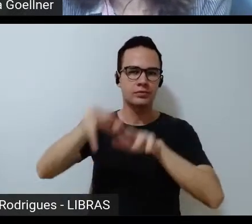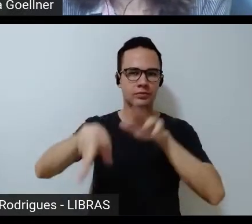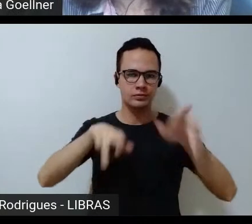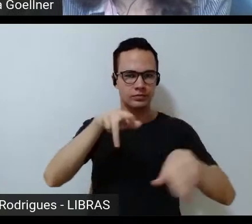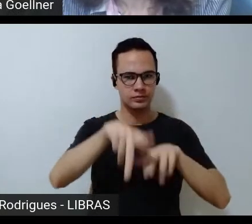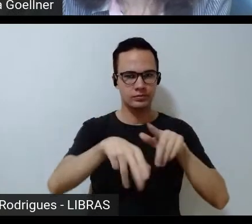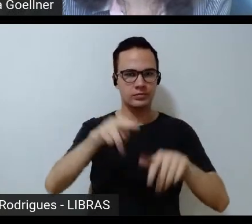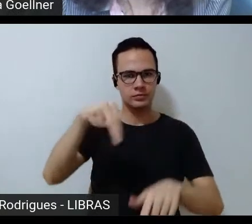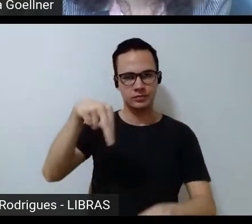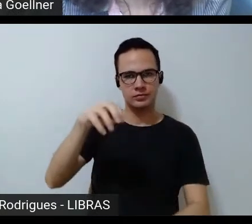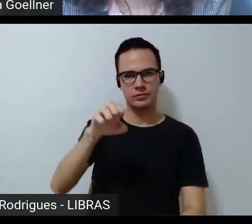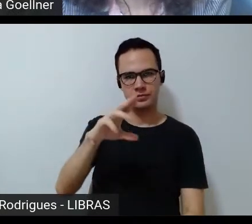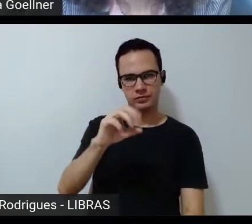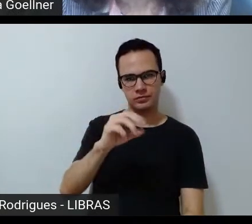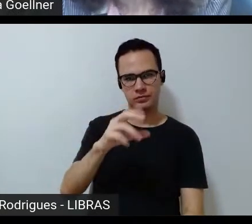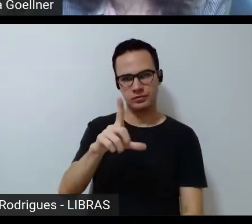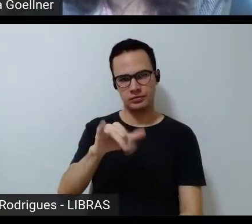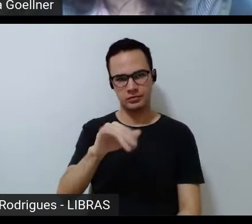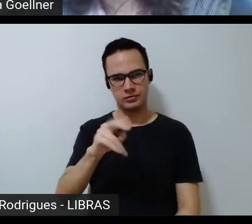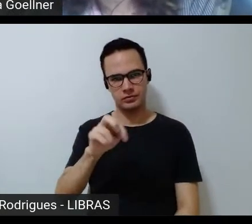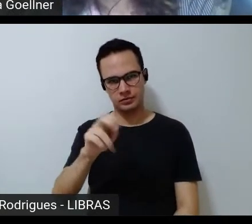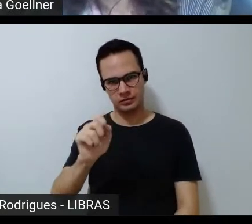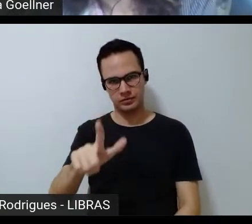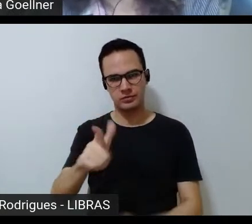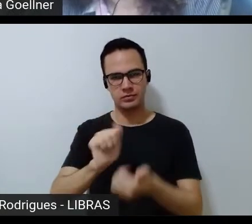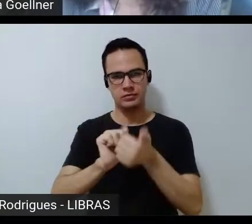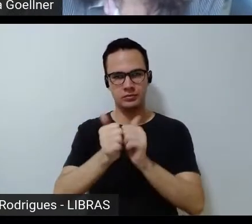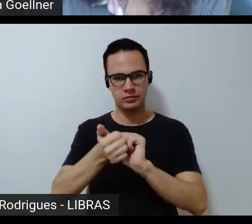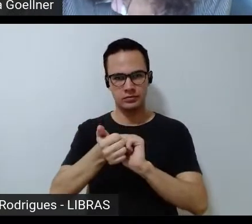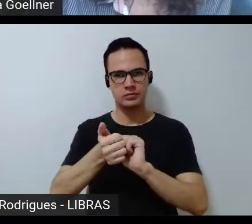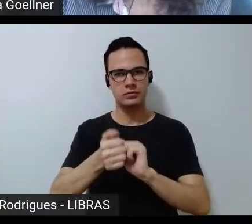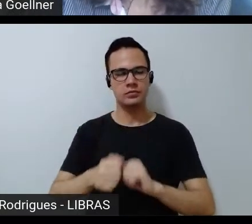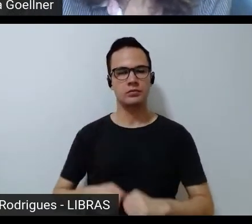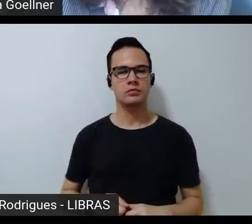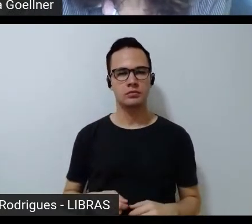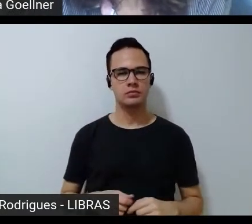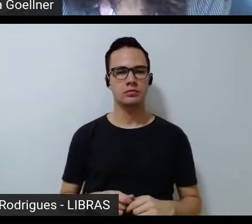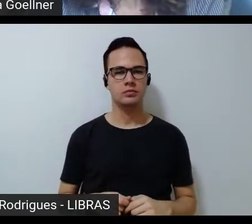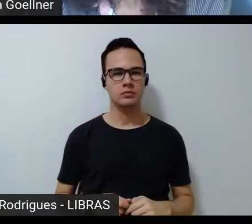neoliberal do esporte, particularmente no esporte de alto rendimento?